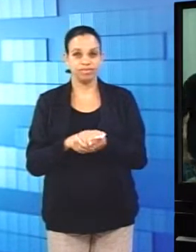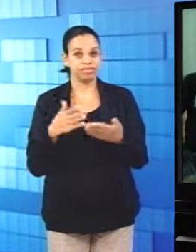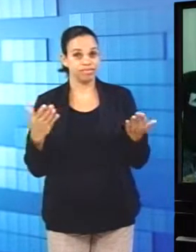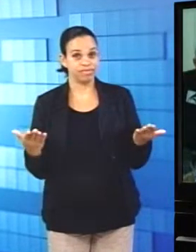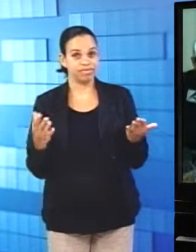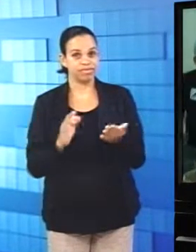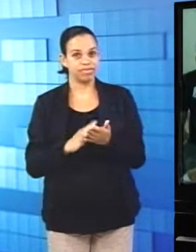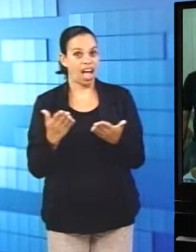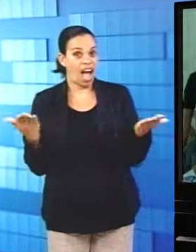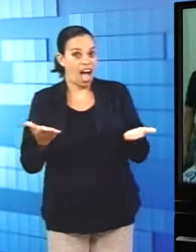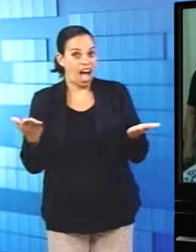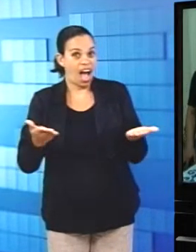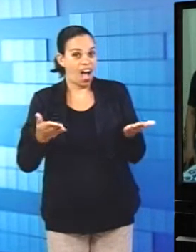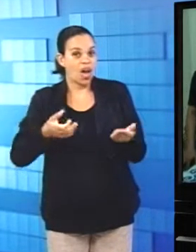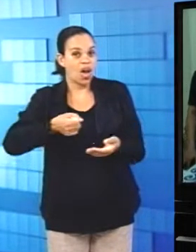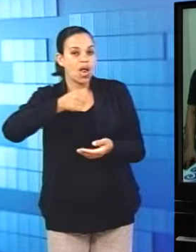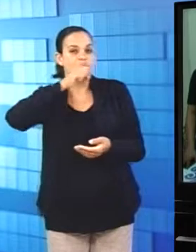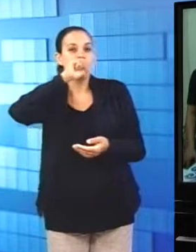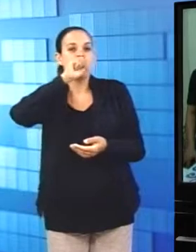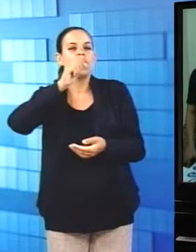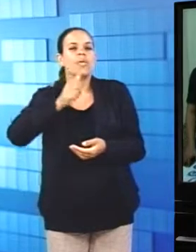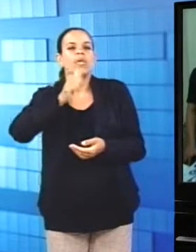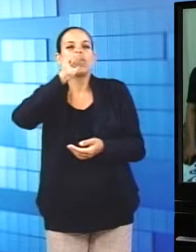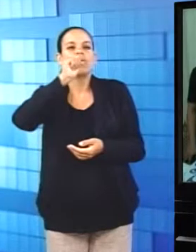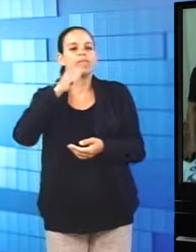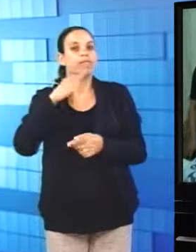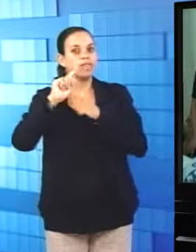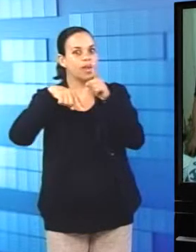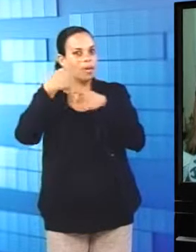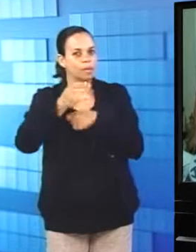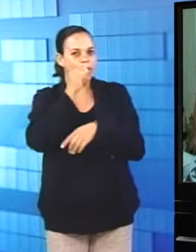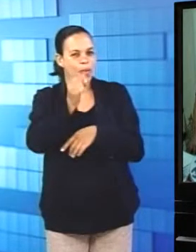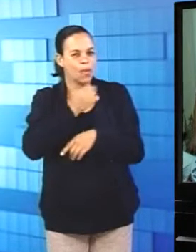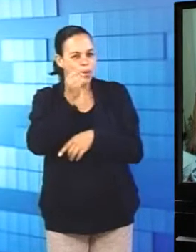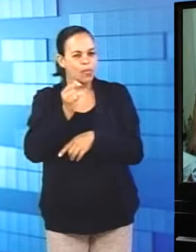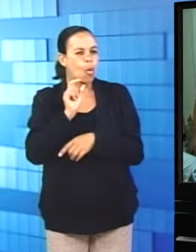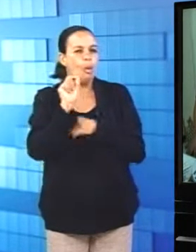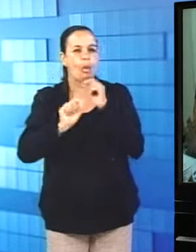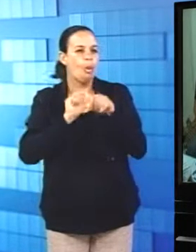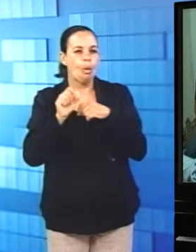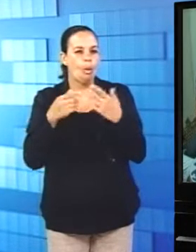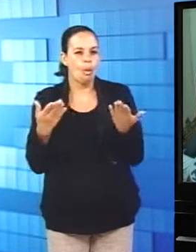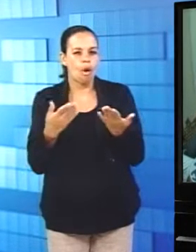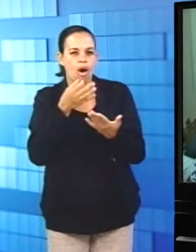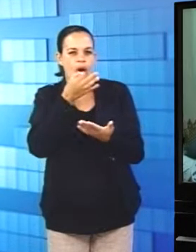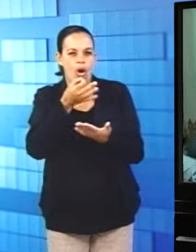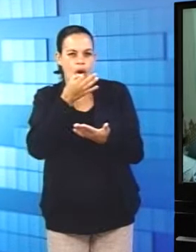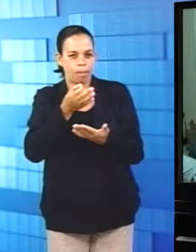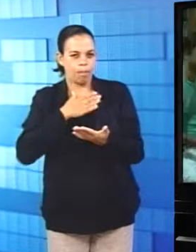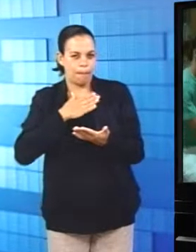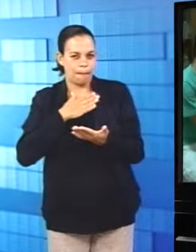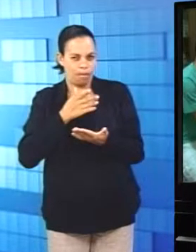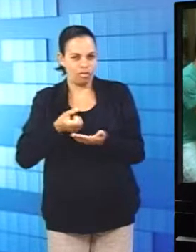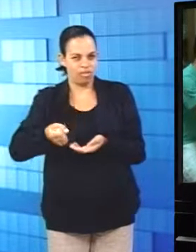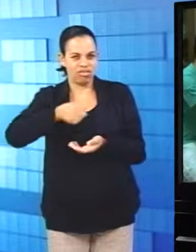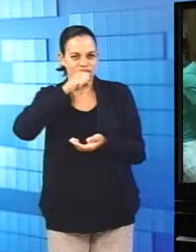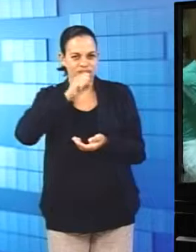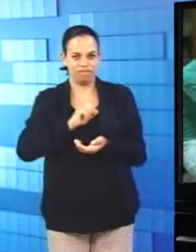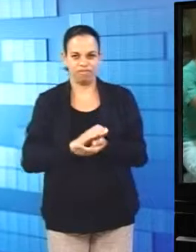Então é isso, agora a gente vai experimentar e aí depois eu conto para vocês o que eu achei dessa cerveja.